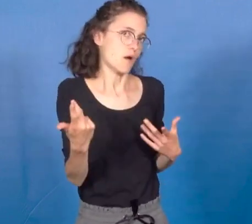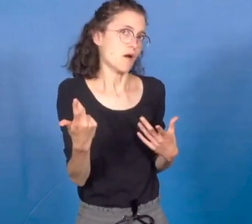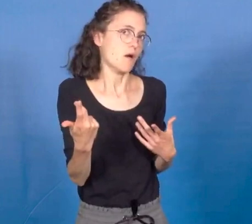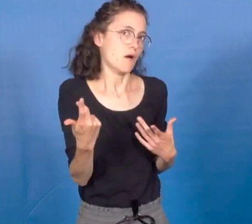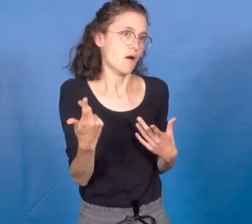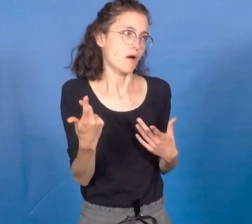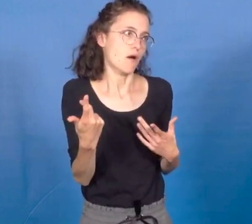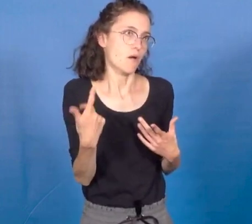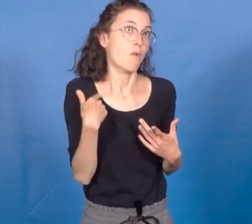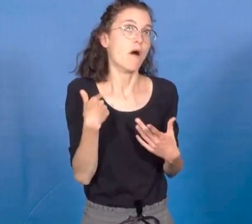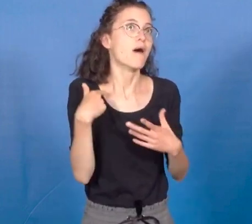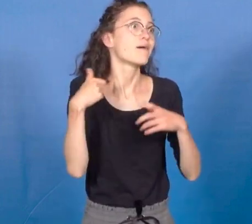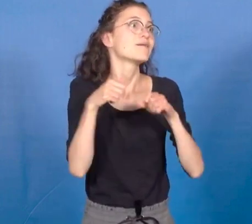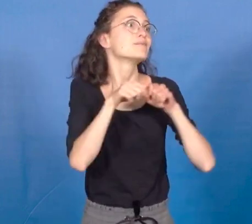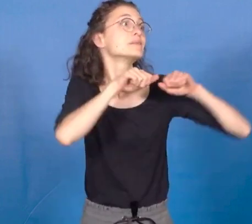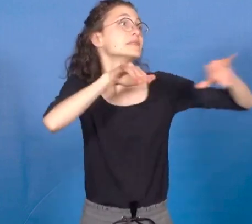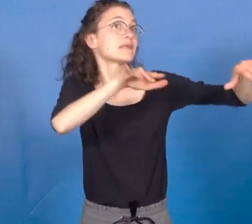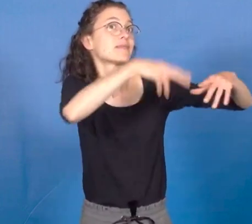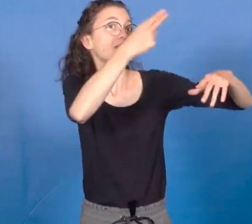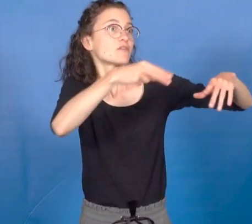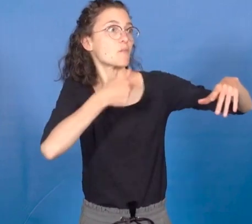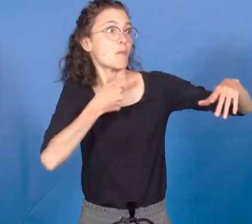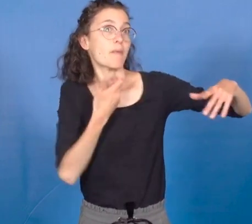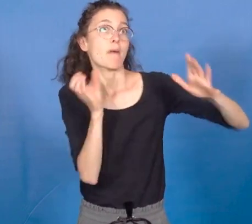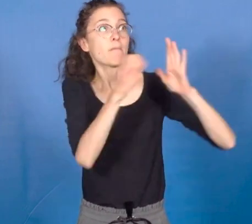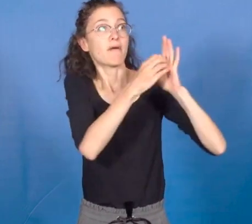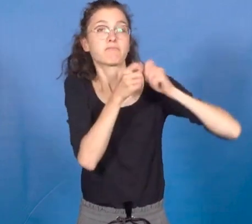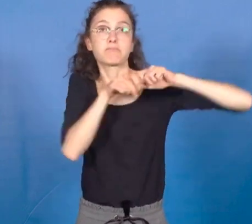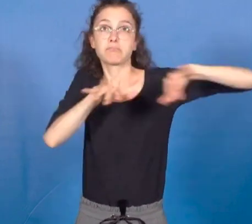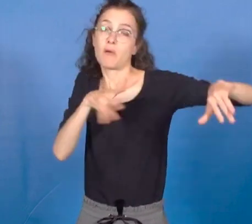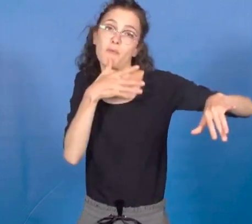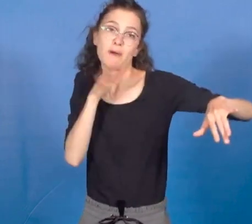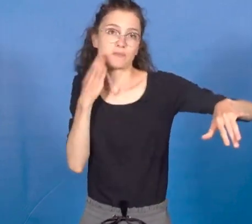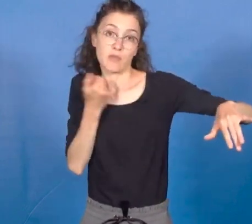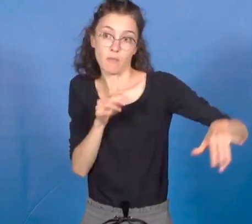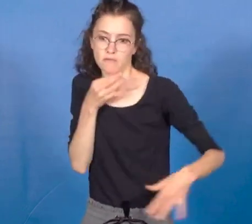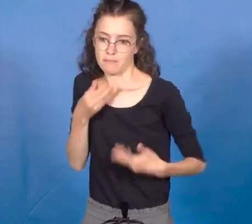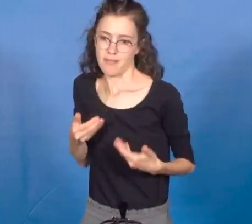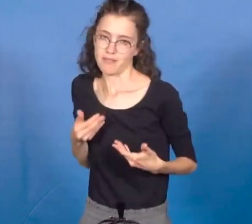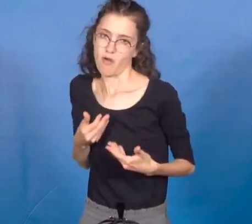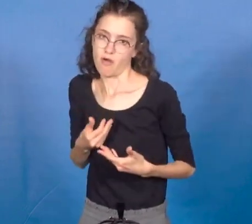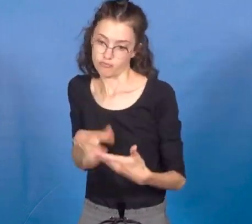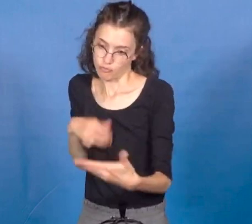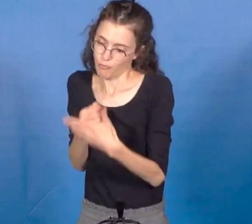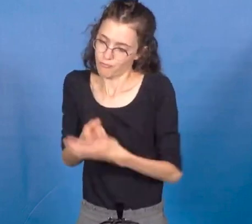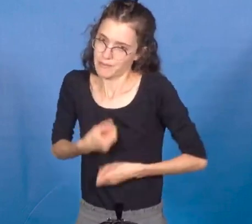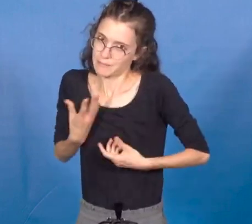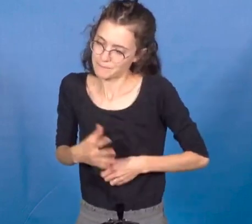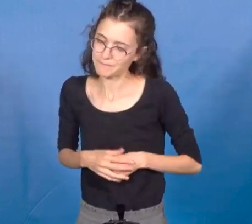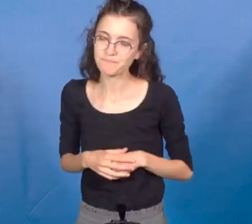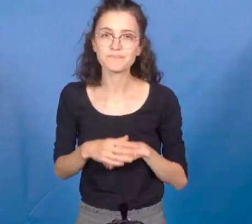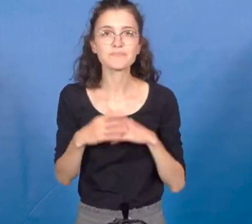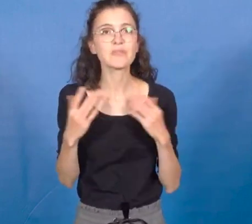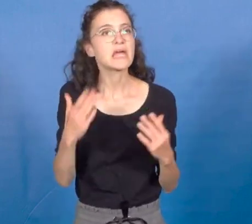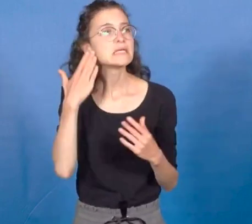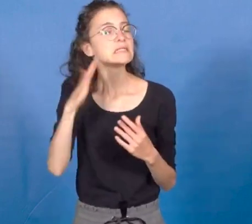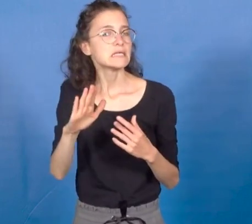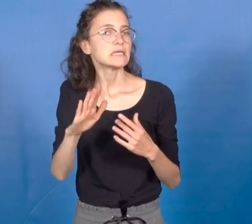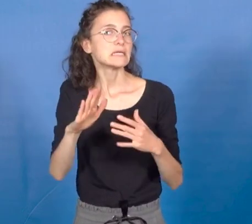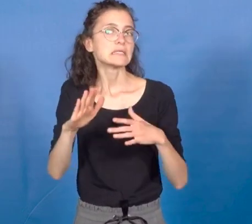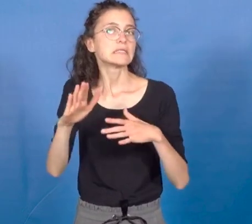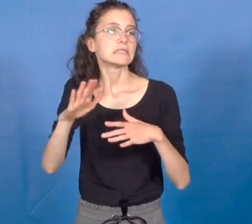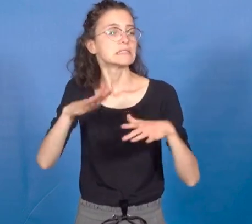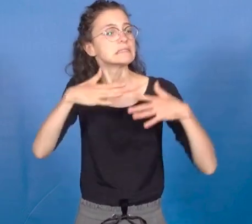raconter des choses qui ne sont pas forcément vraies, donc je vais juste finir mon propos. Vous encouragez un système qui entraîne l'endettement des